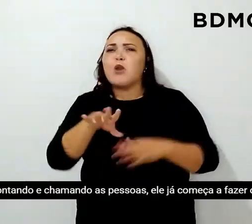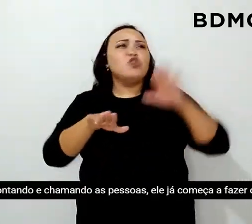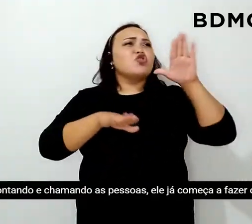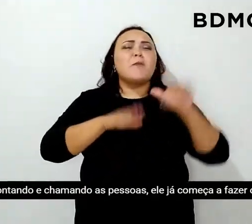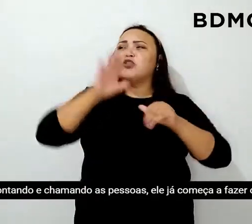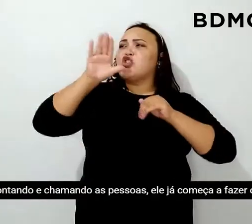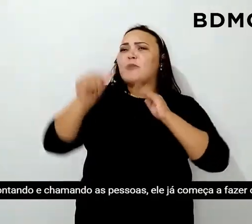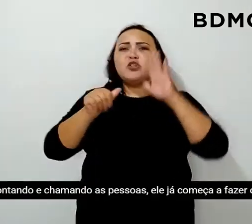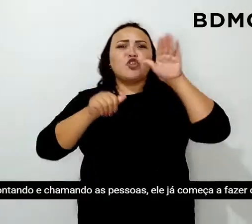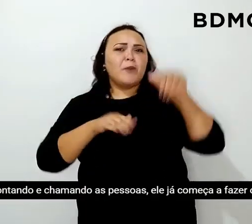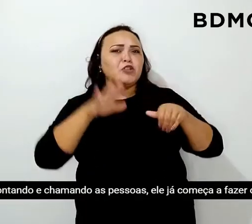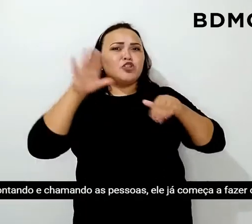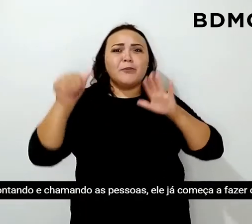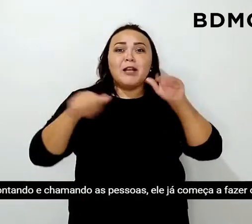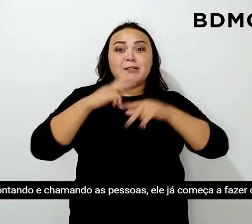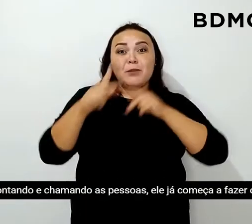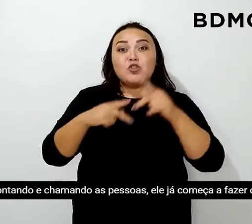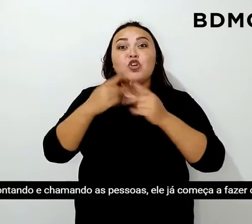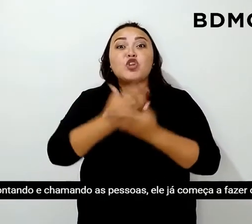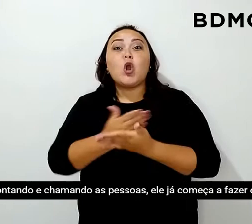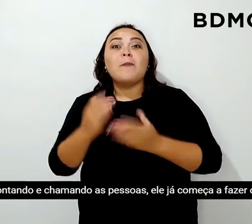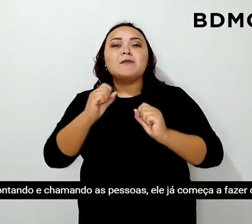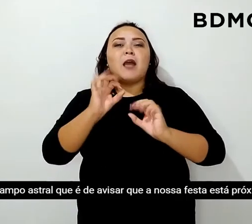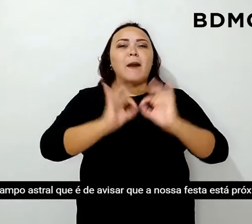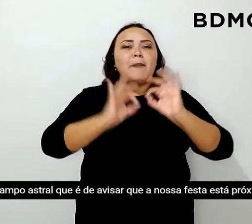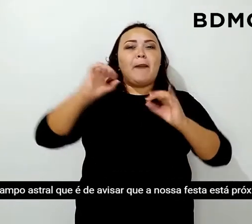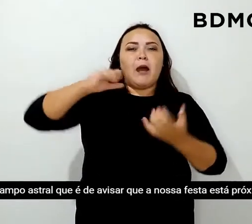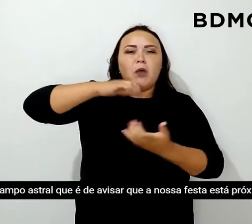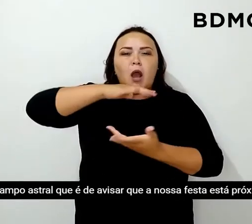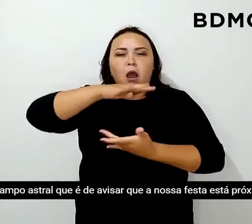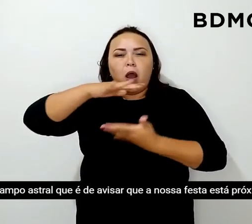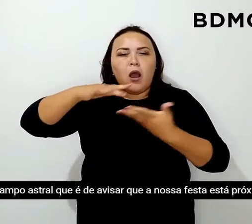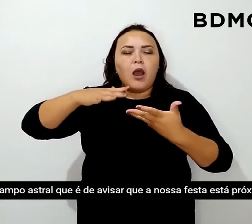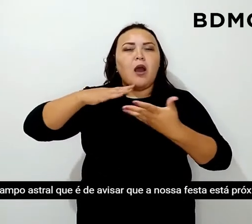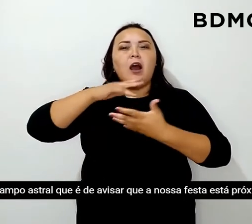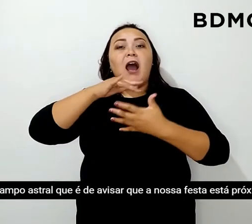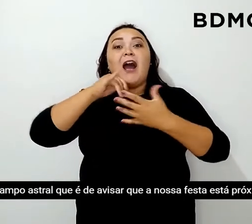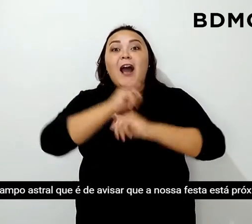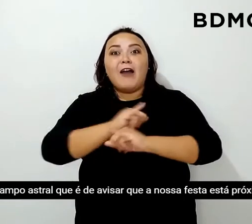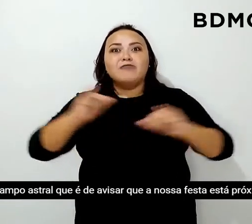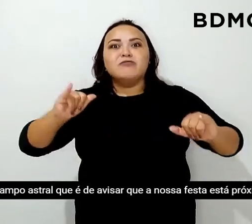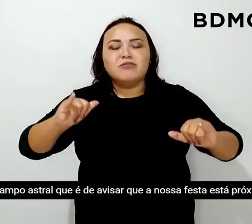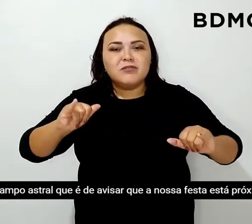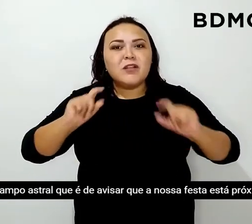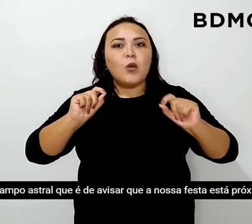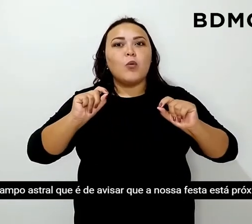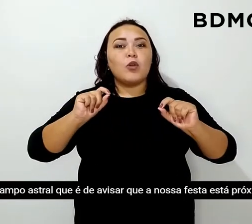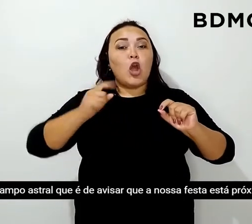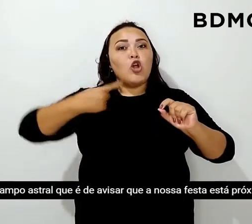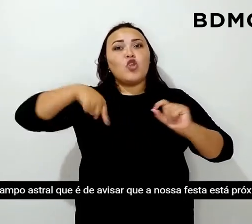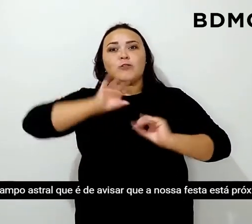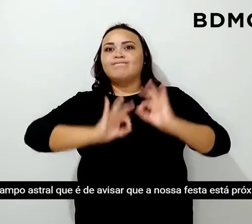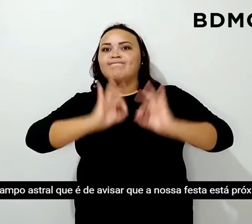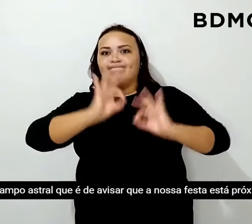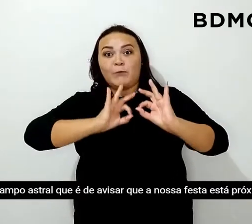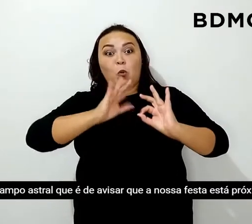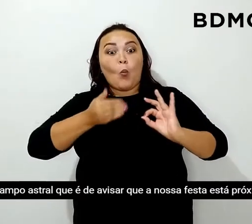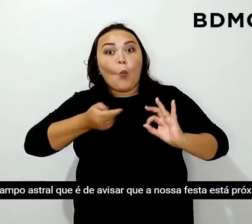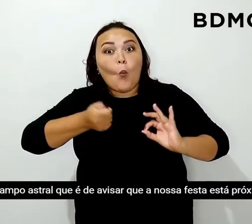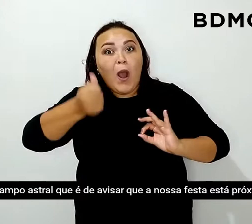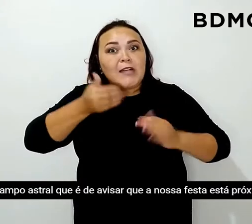chamando as pessoas, ele já começa a fazer o seu campo astral, que é de avisar que a nossa